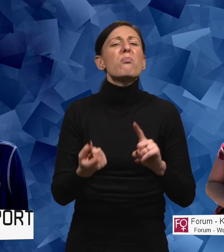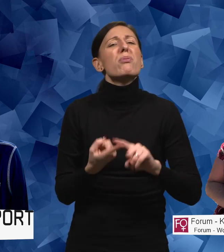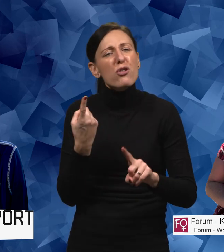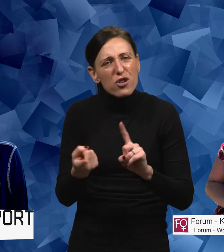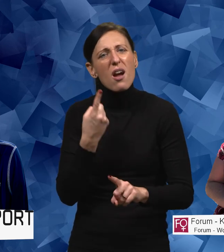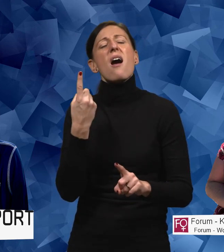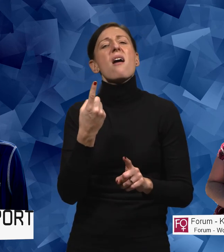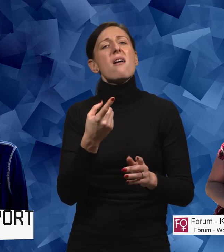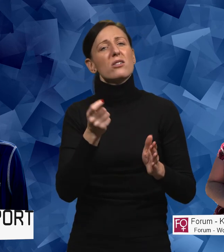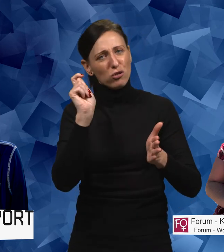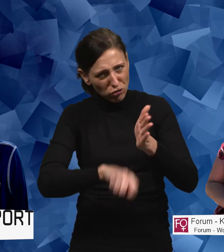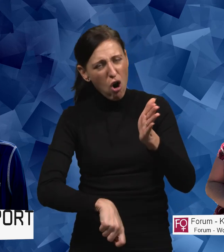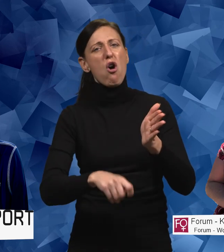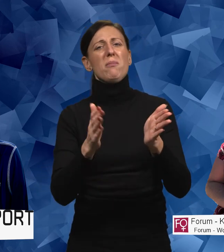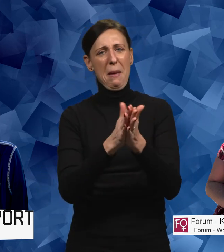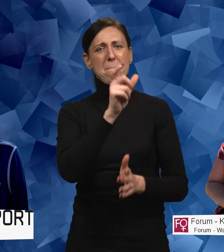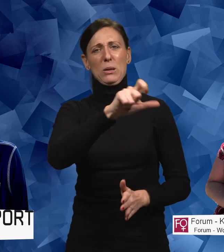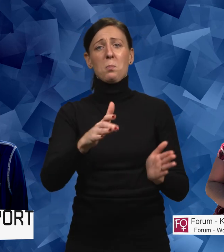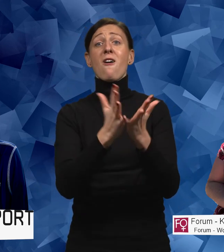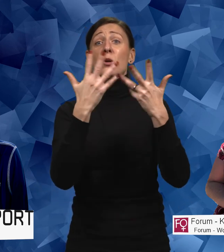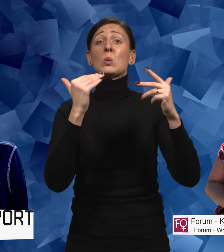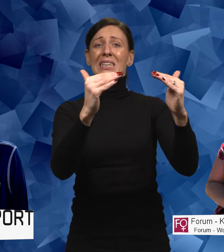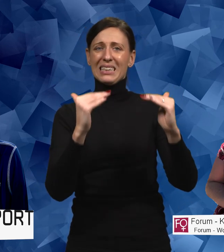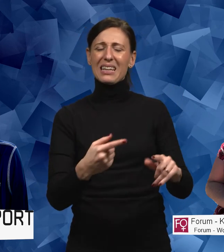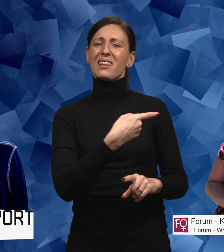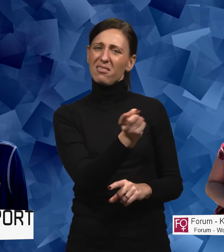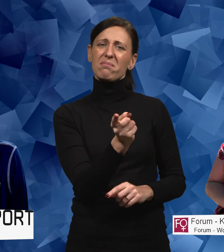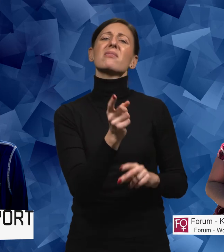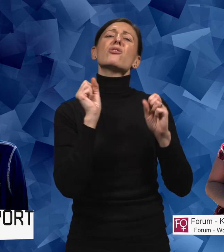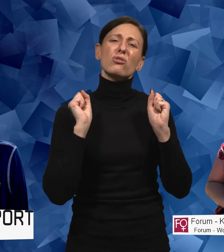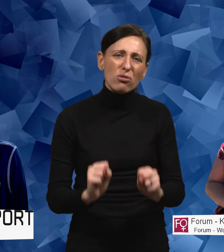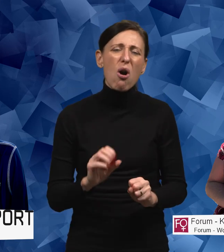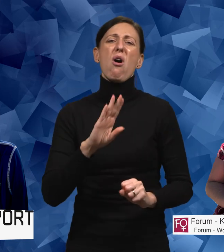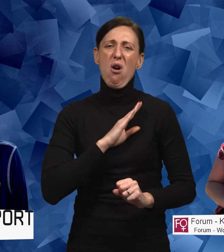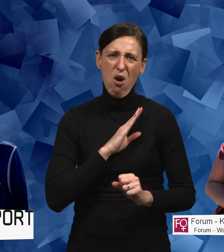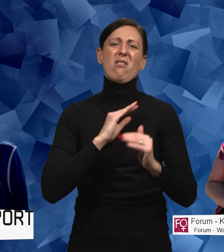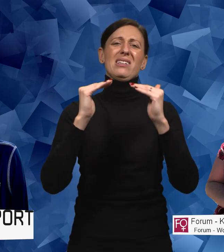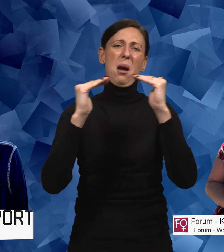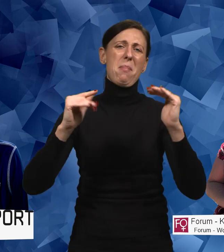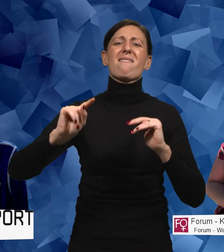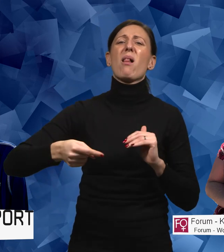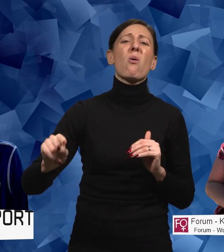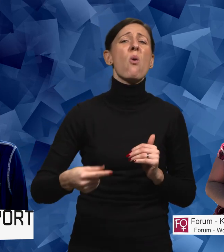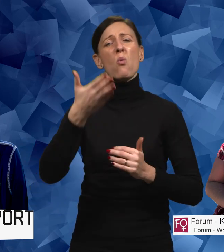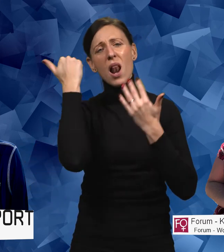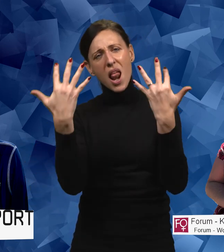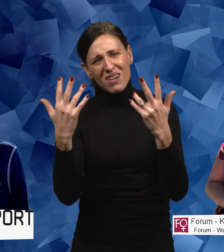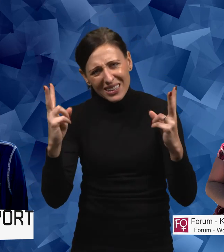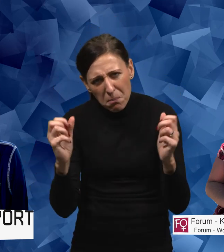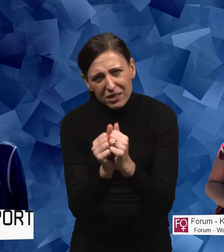utgå ifrån att personer med funktionsnedsättning ska ha jämlika villkor. Kunna leva på samma